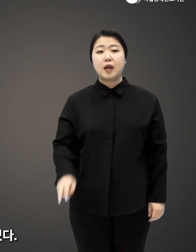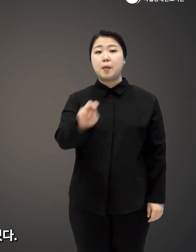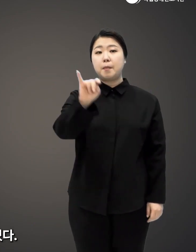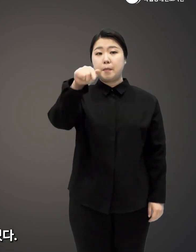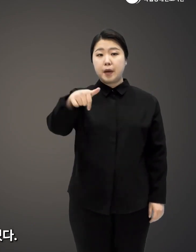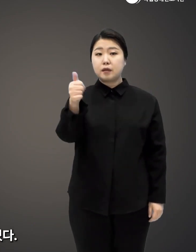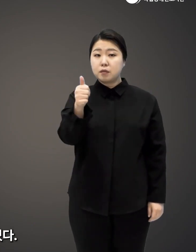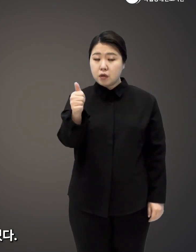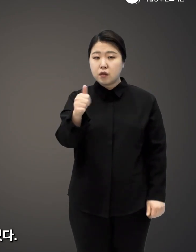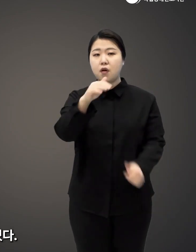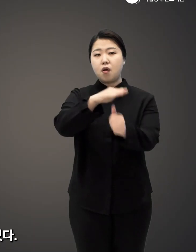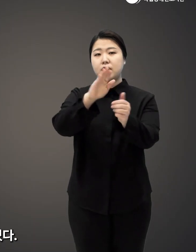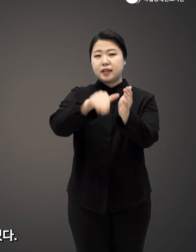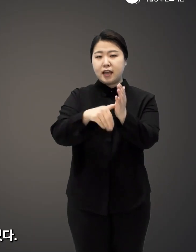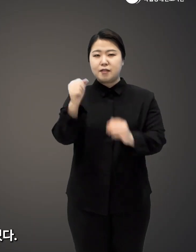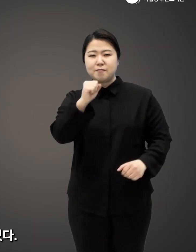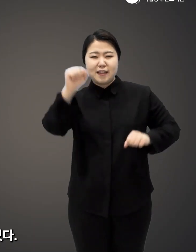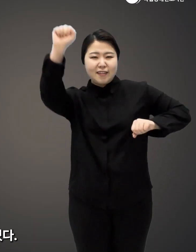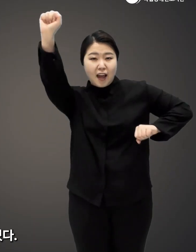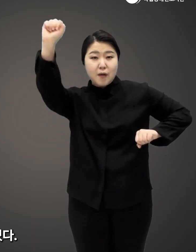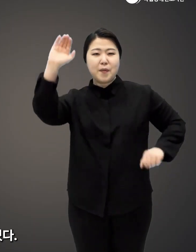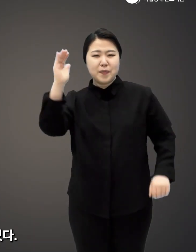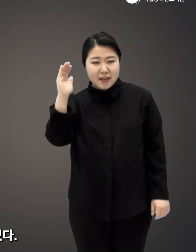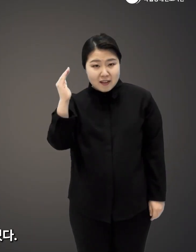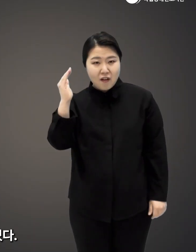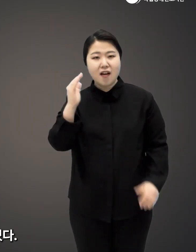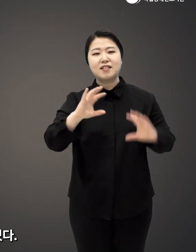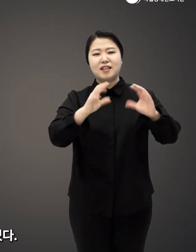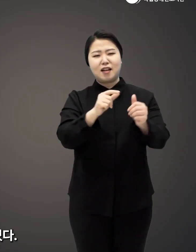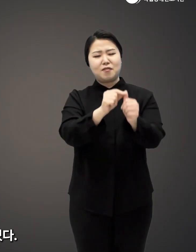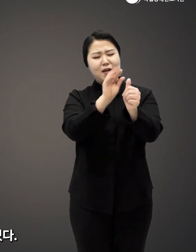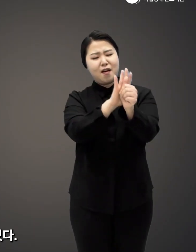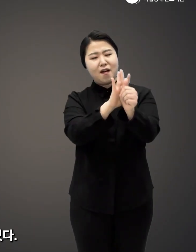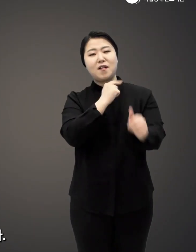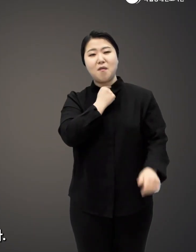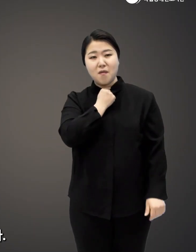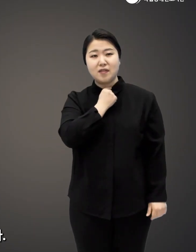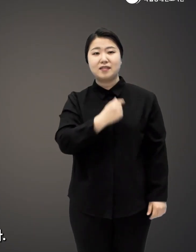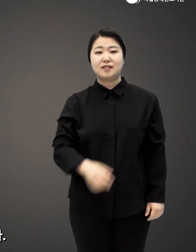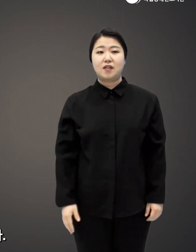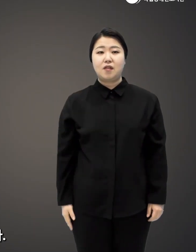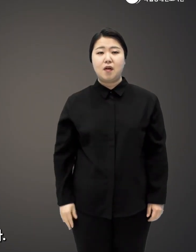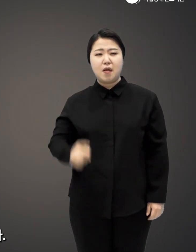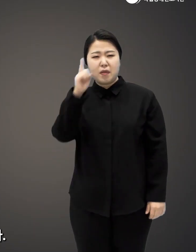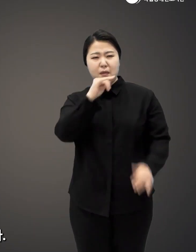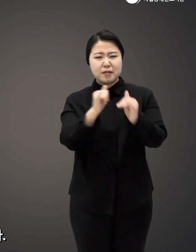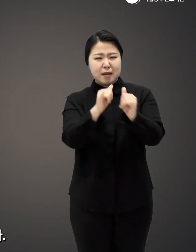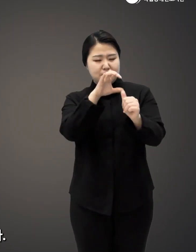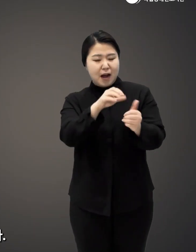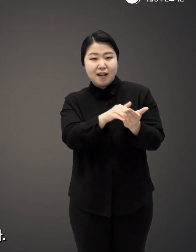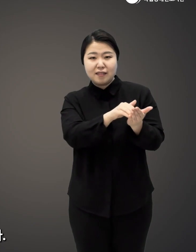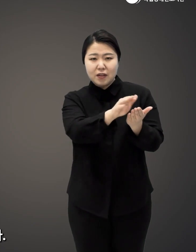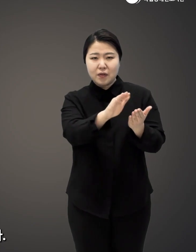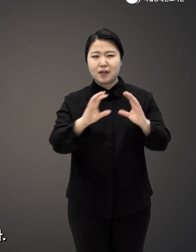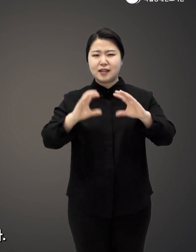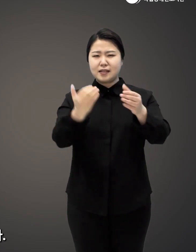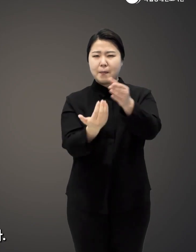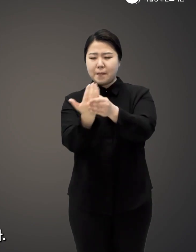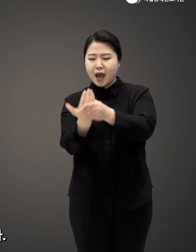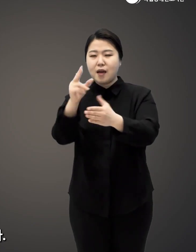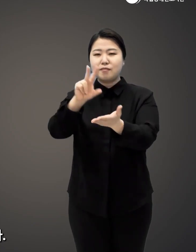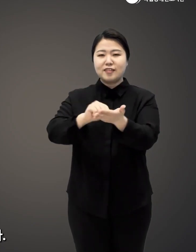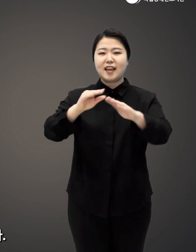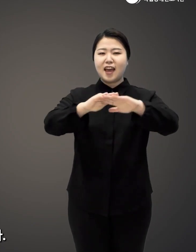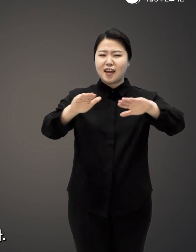맥네이븐은 어린 시절 슈퍼맨이 되어 세상을 구하고 싶었다 악당을 물리치고 이 세상의 온갖